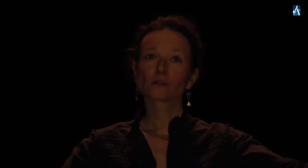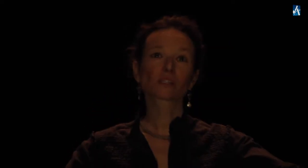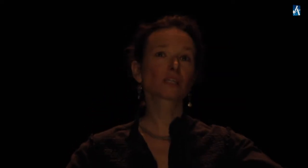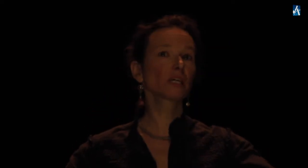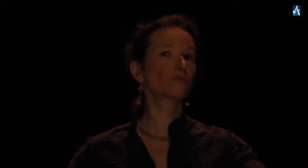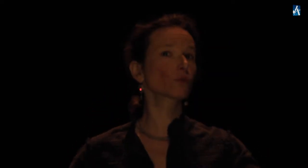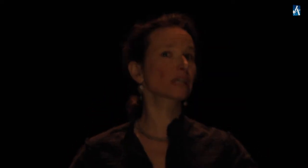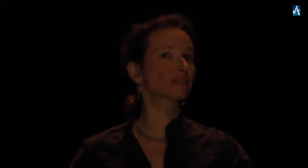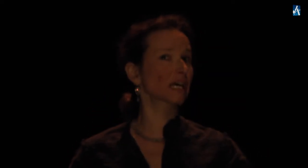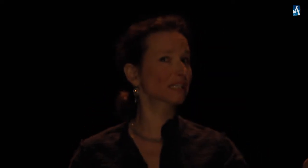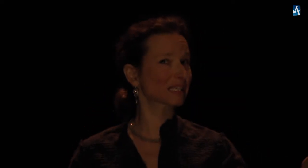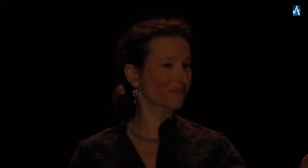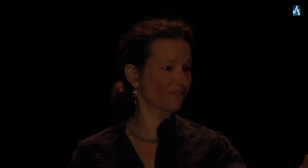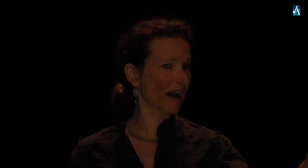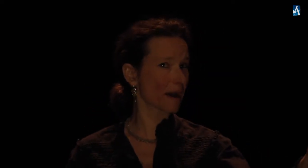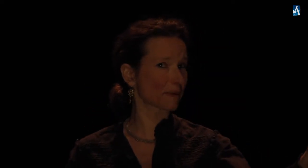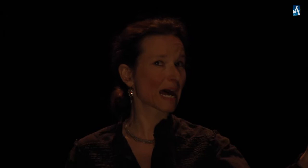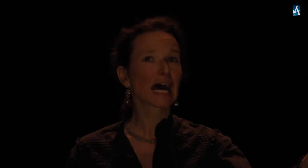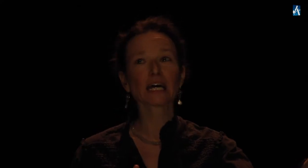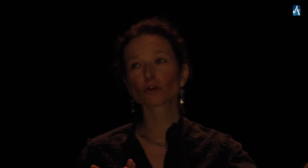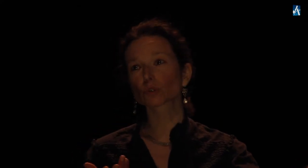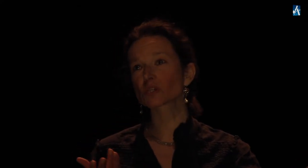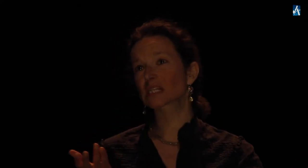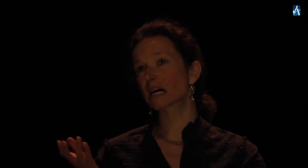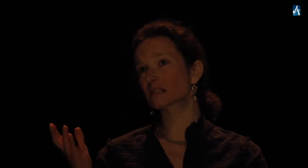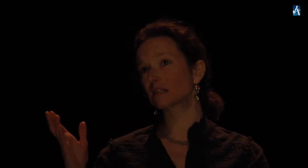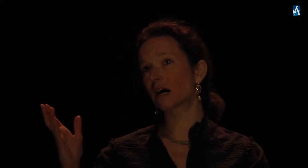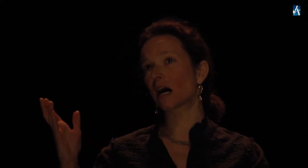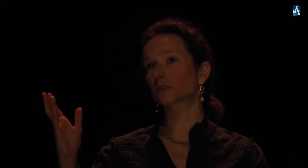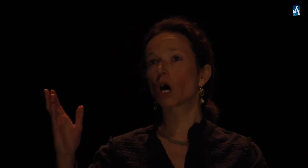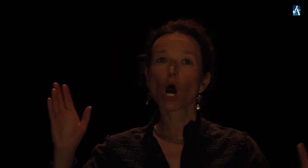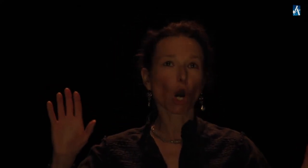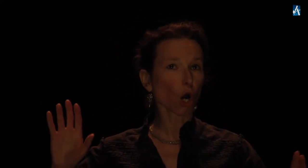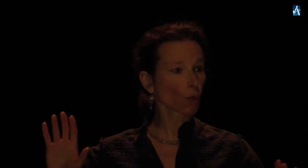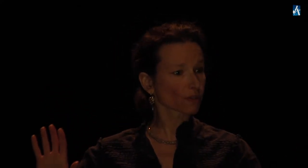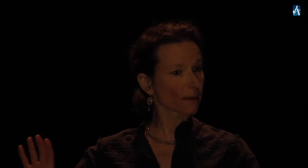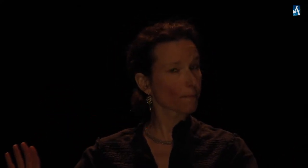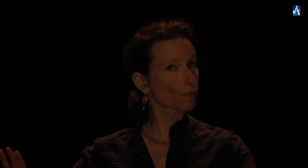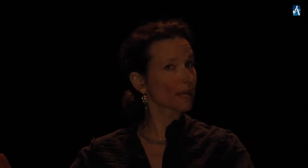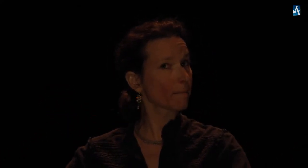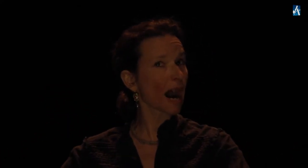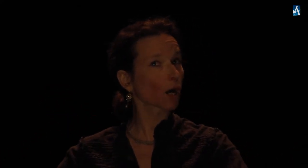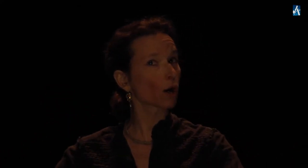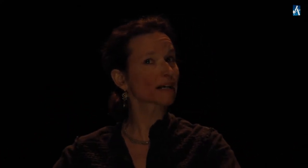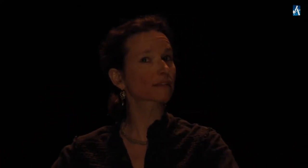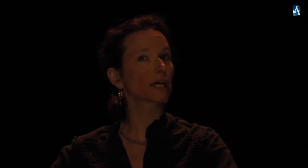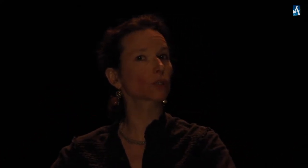Si vous étiez si faible Et votre sang si tendre Qu'on l'eût impunément Commencé de